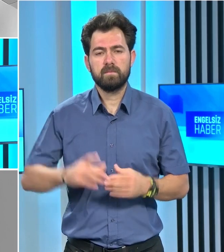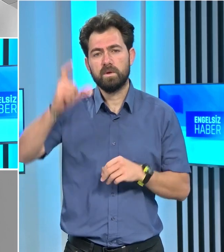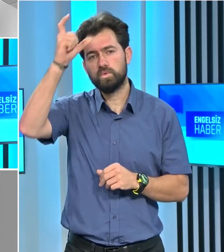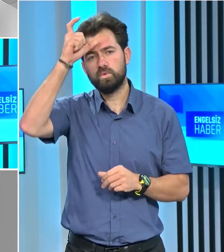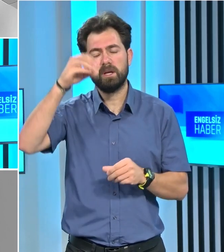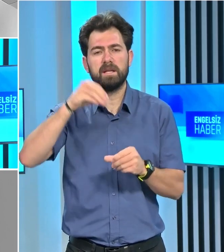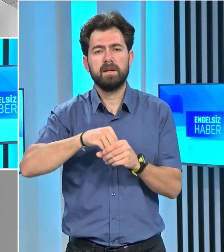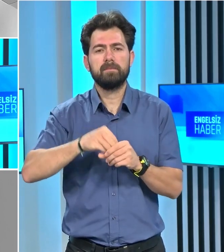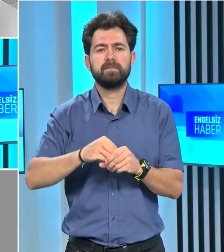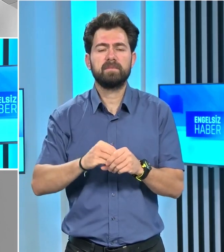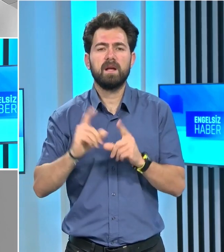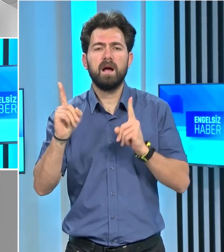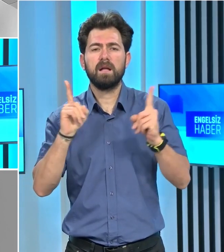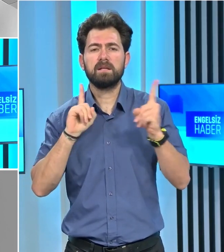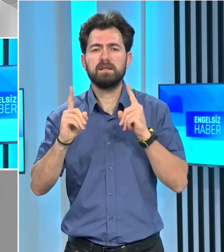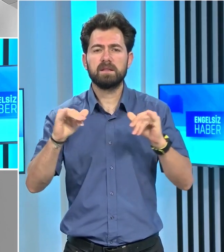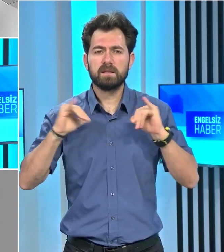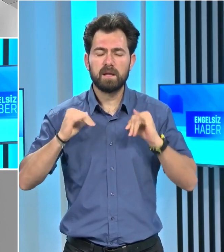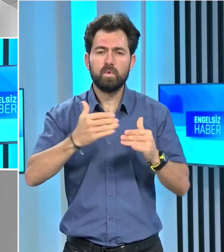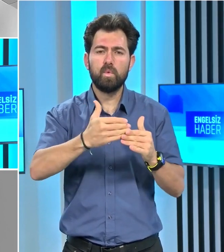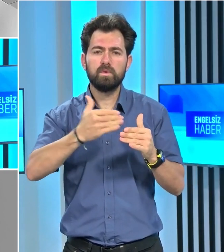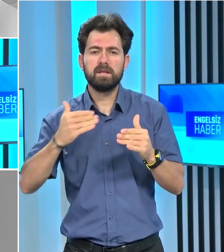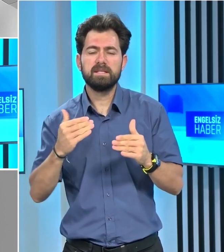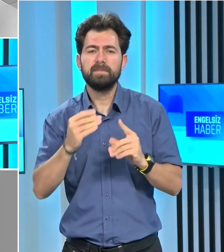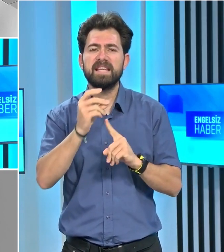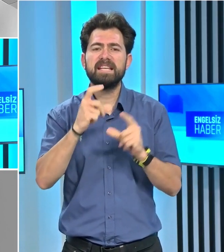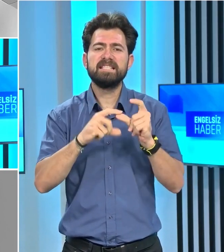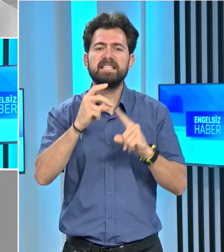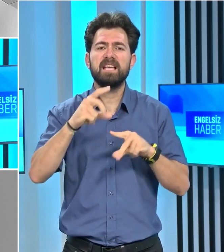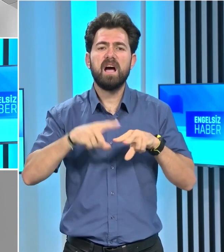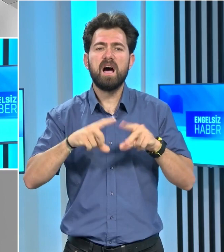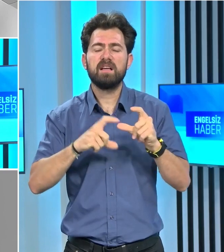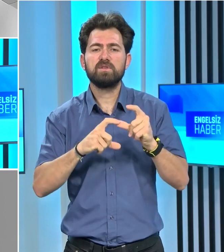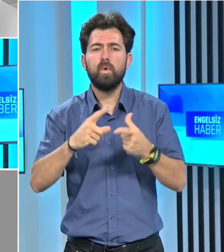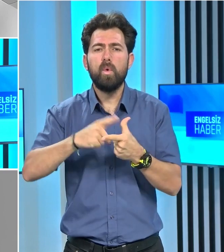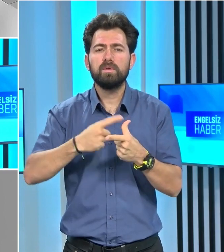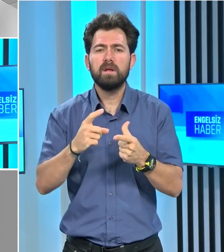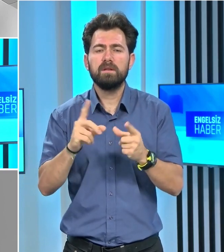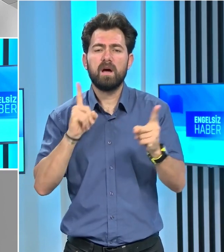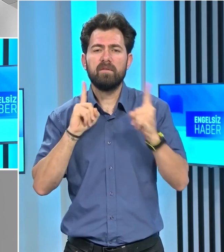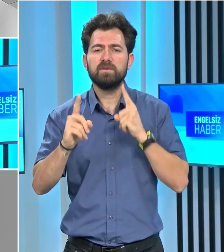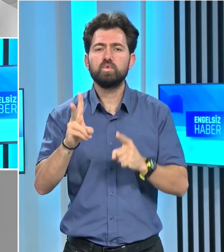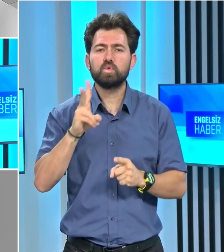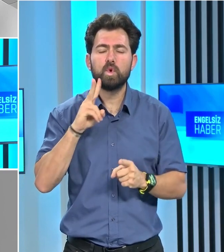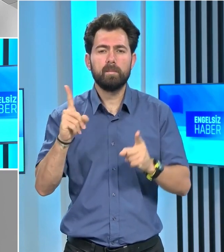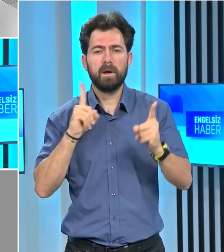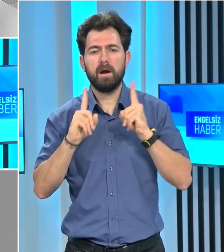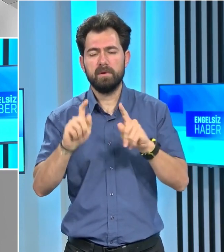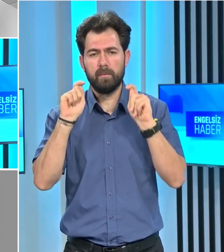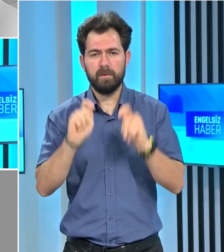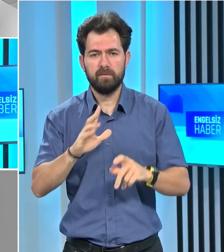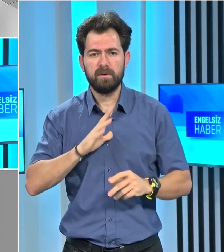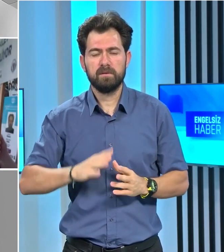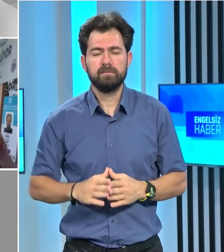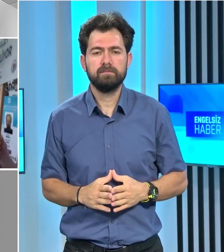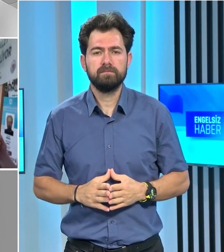Türkiye'deki adli tatil öncesinde İSİAS Otel davasının son duruşması gerçekleştirildi.